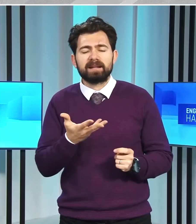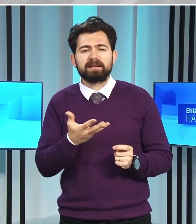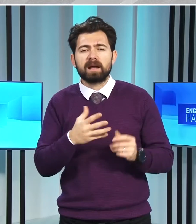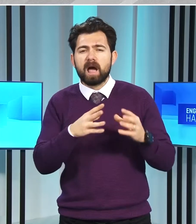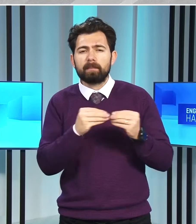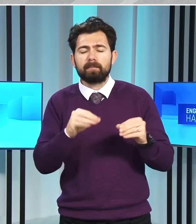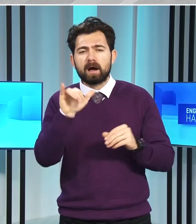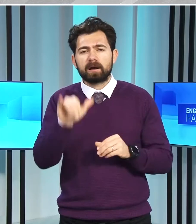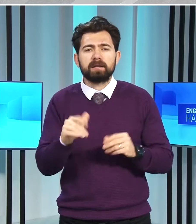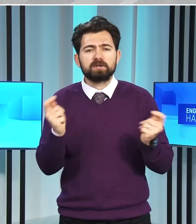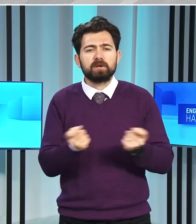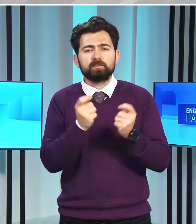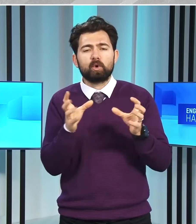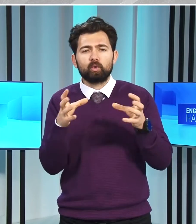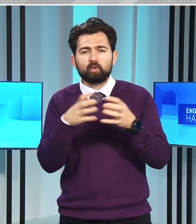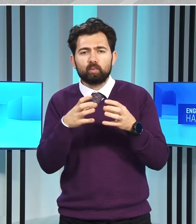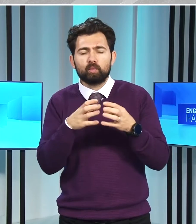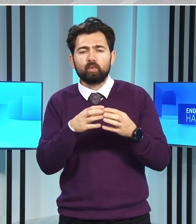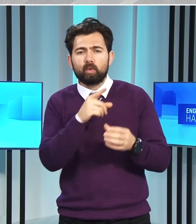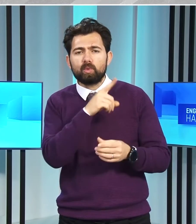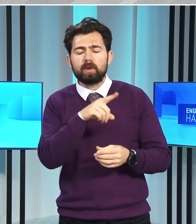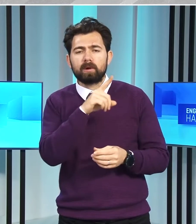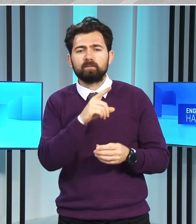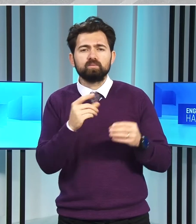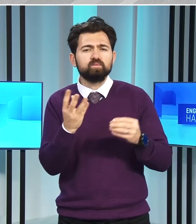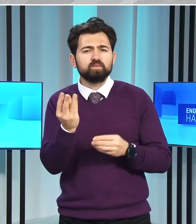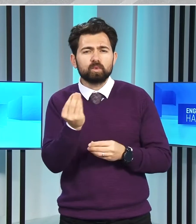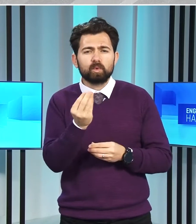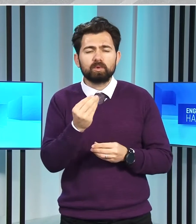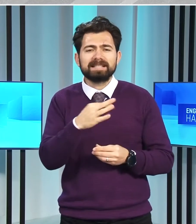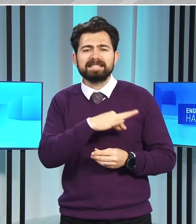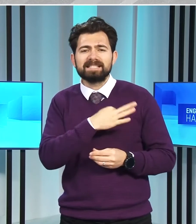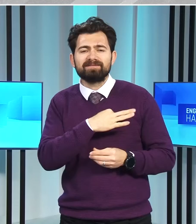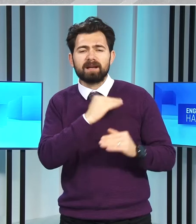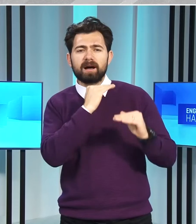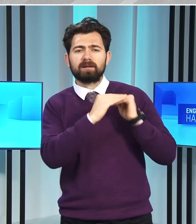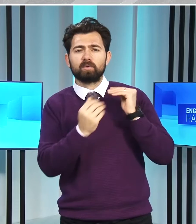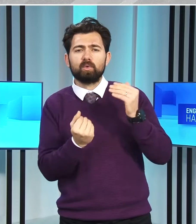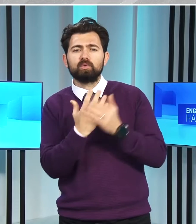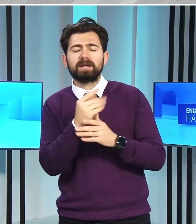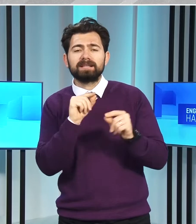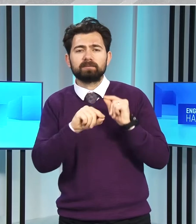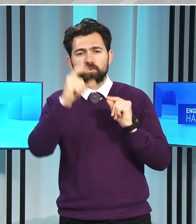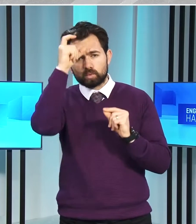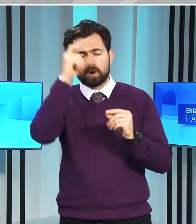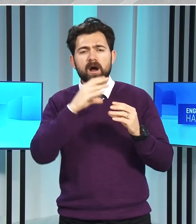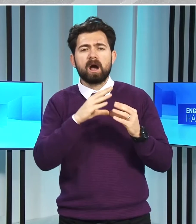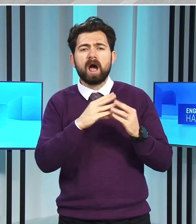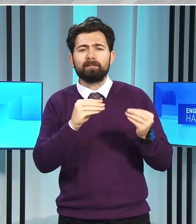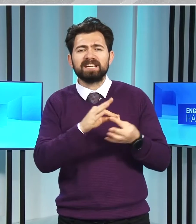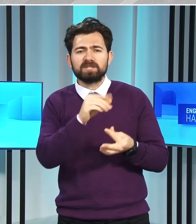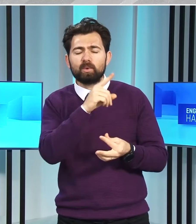çalışma grubu heyetine, çoğunluğu sivil halktan oluşan Kıbrıslı Türk kayıpların,